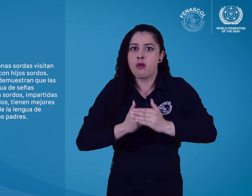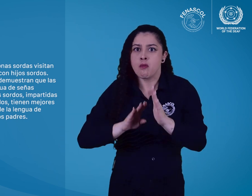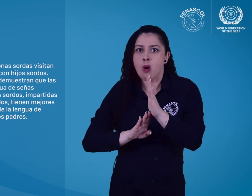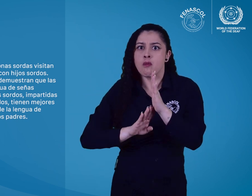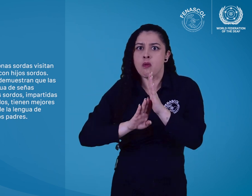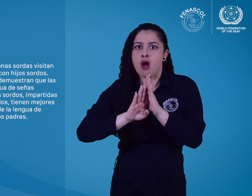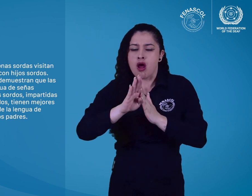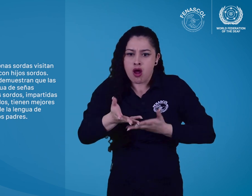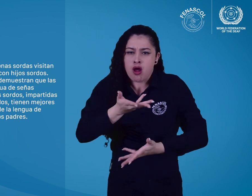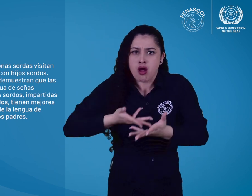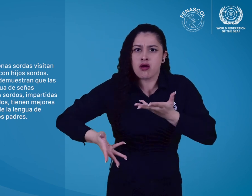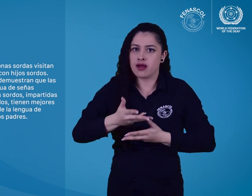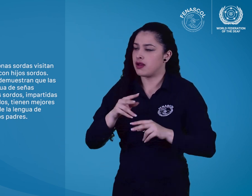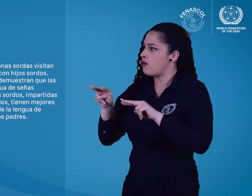por parte de los padres.